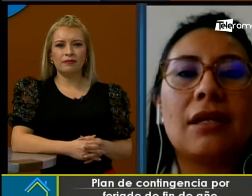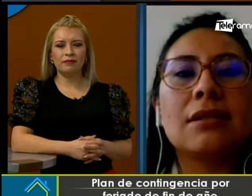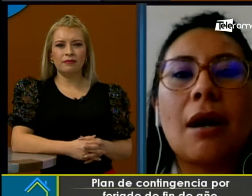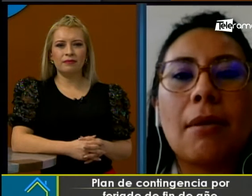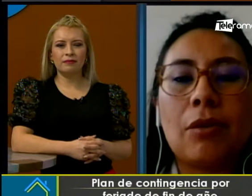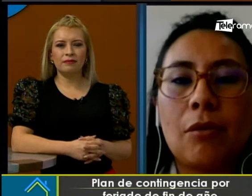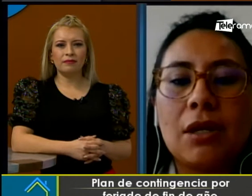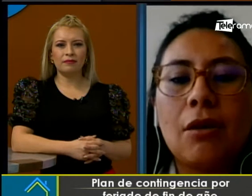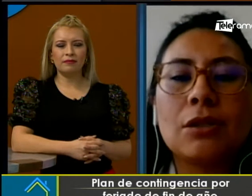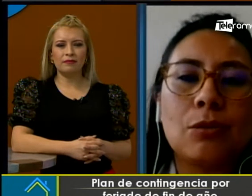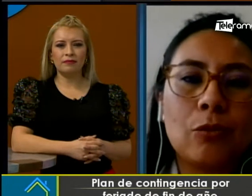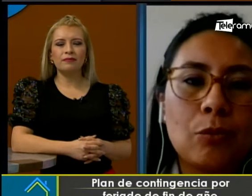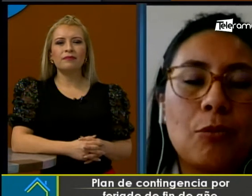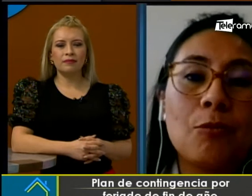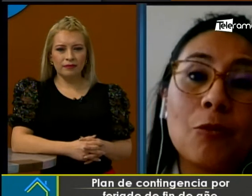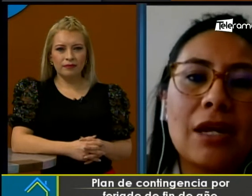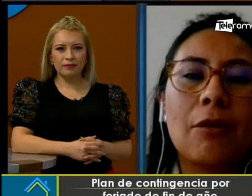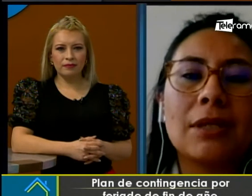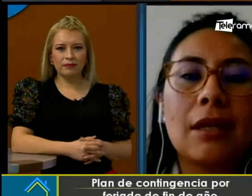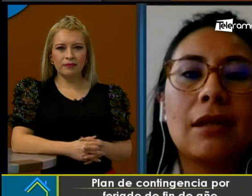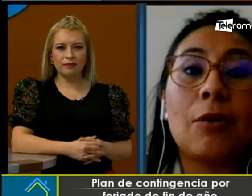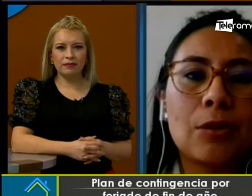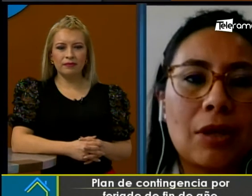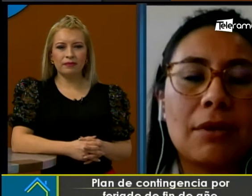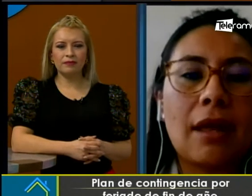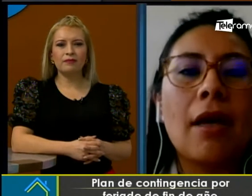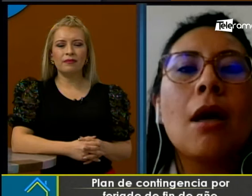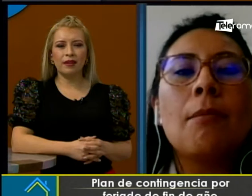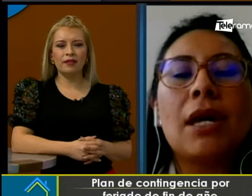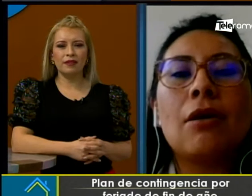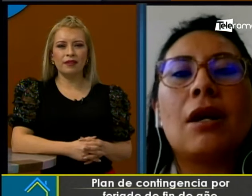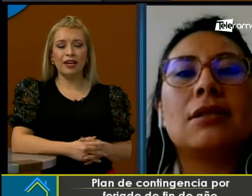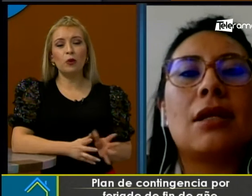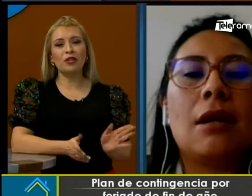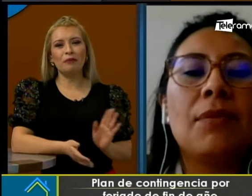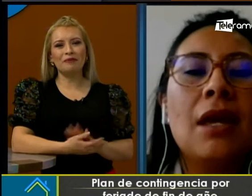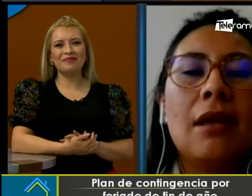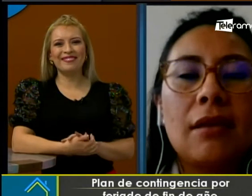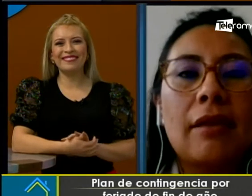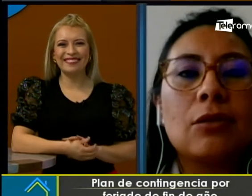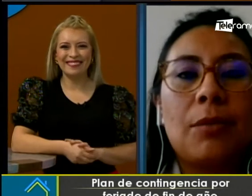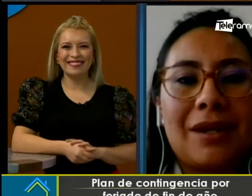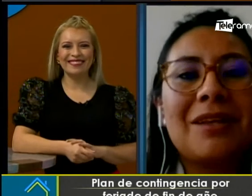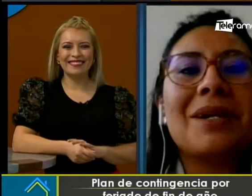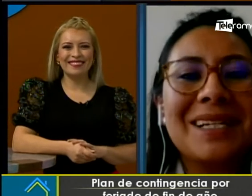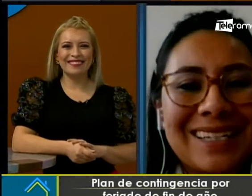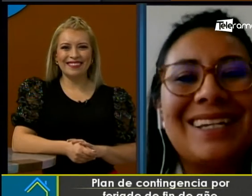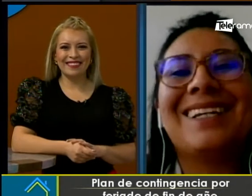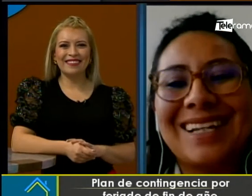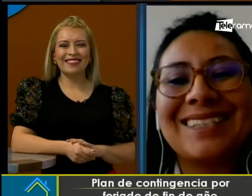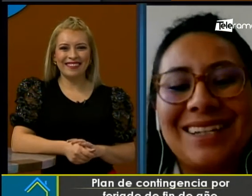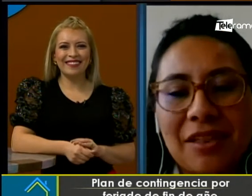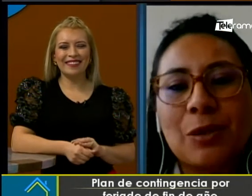viernes, sábado y domingo. Es un feriado bastante corto, la verdad. Pero las entidades operativas,